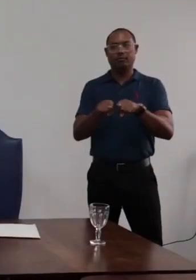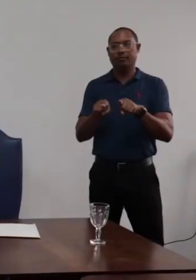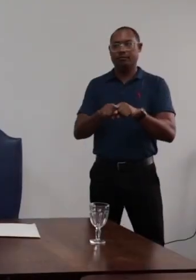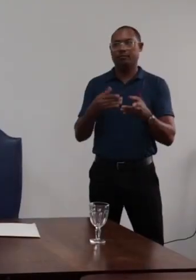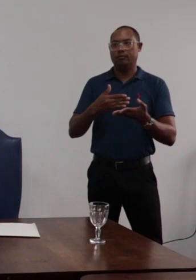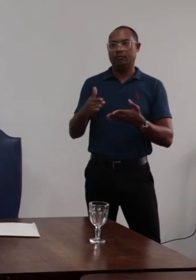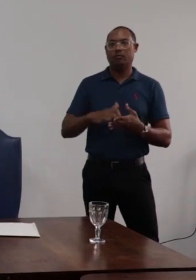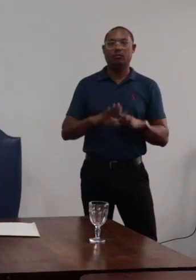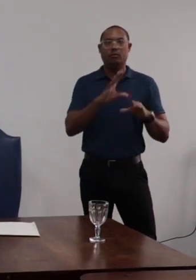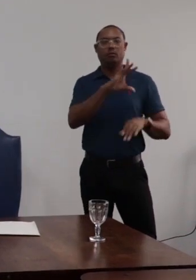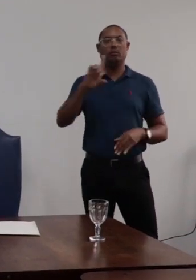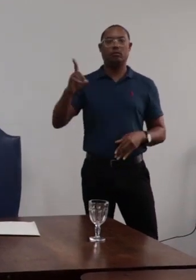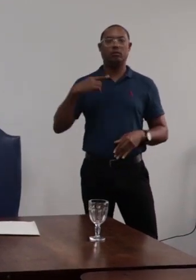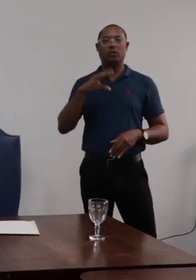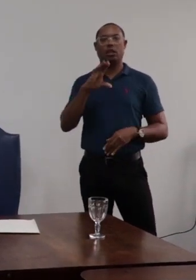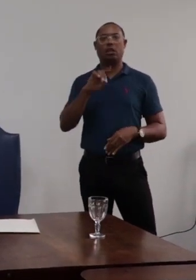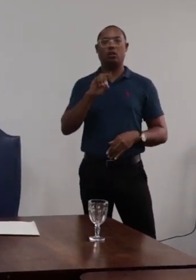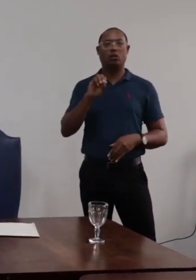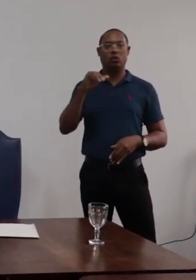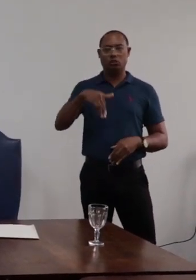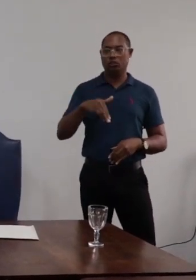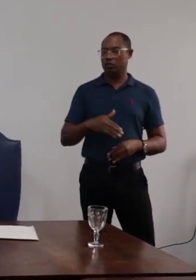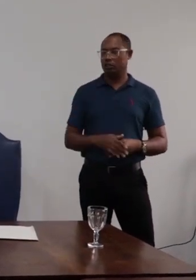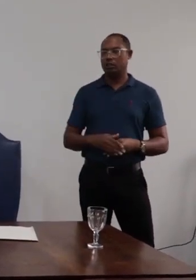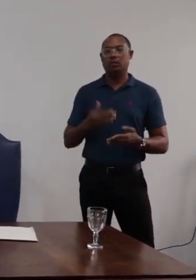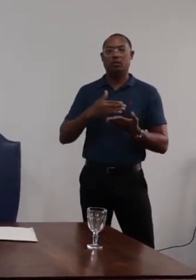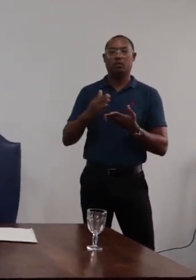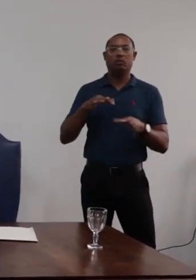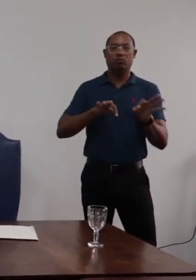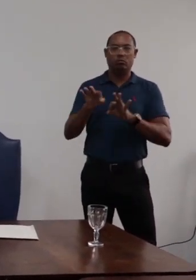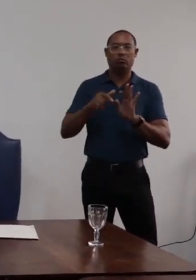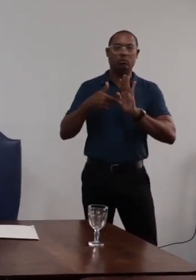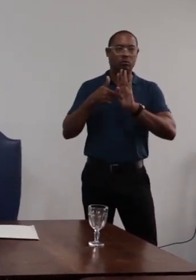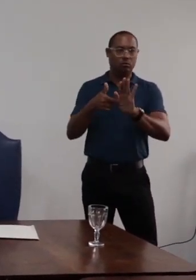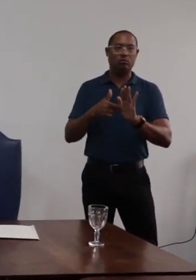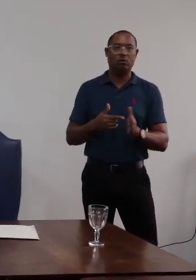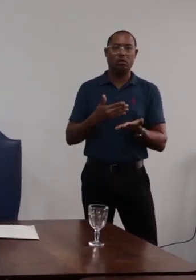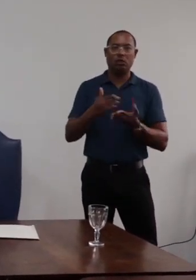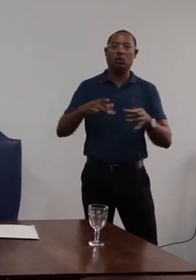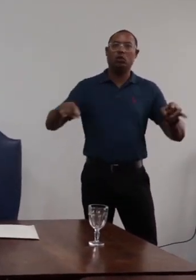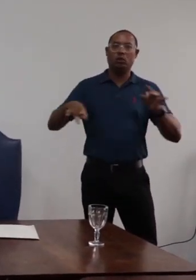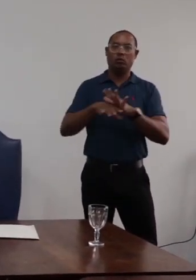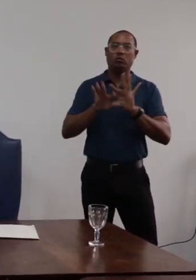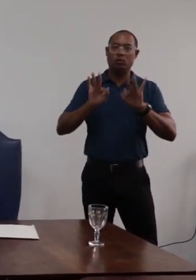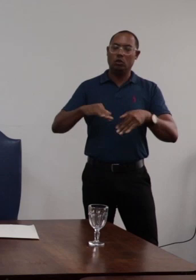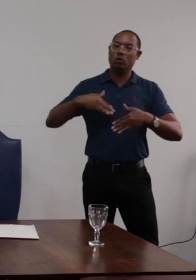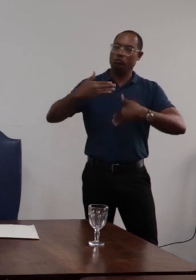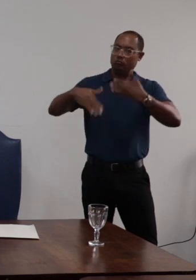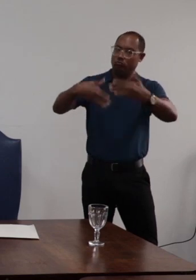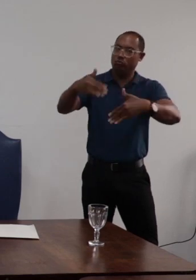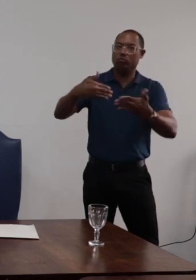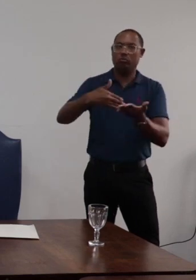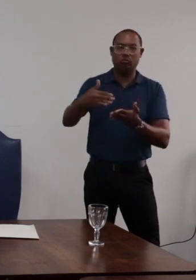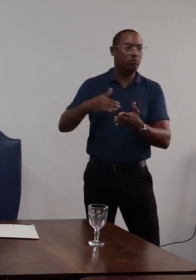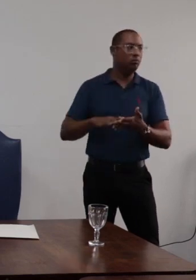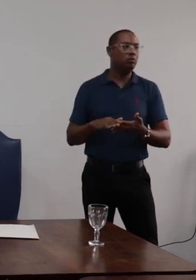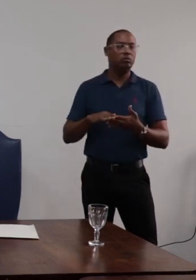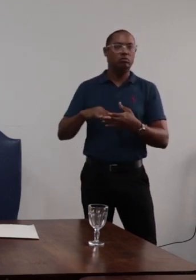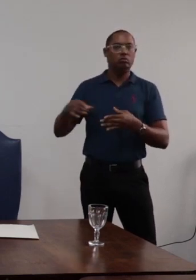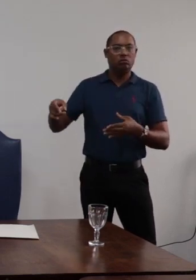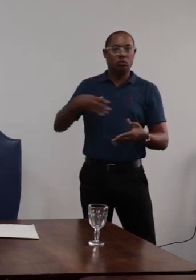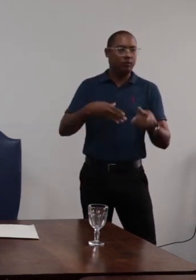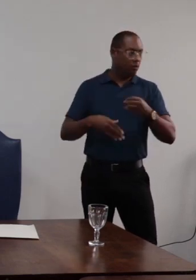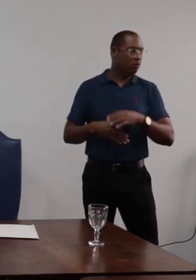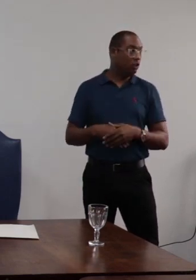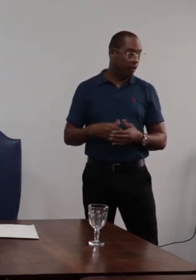ao coordenador da Codinho pela apresentação dos resultados aí do processo de revisão